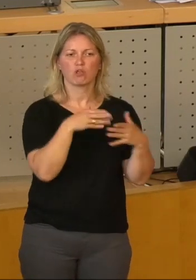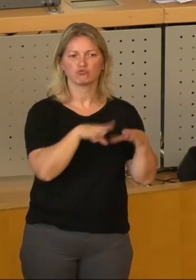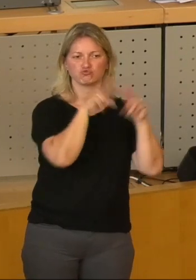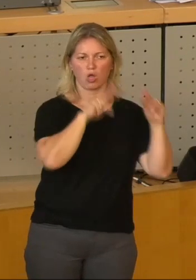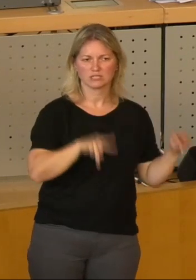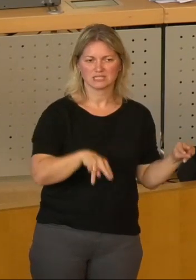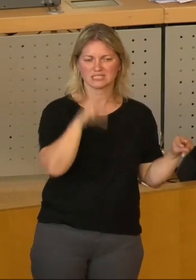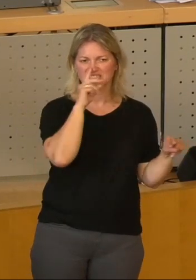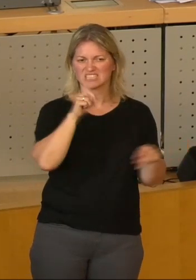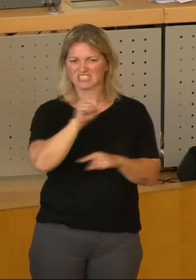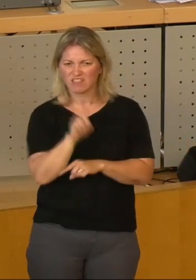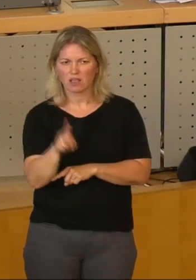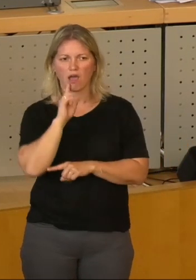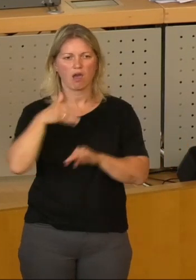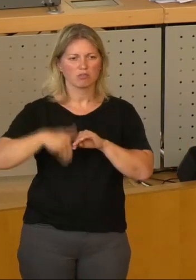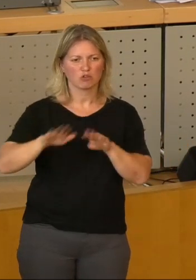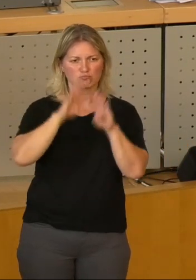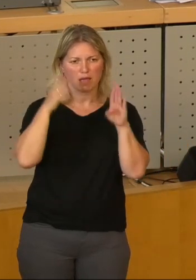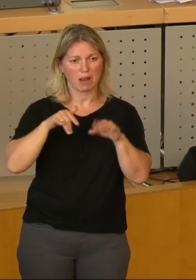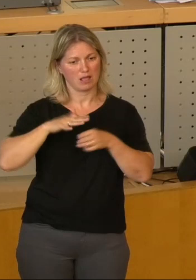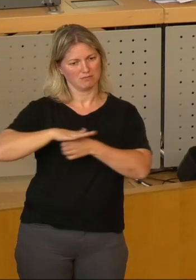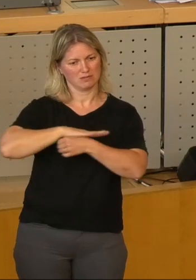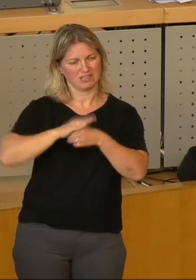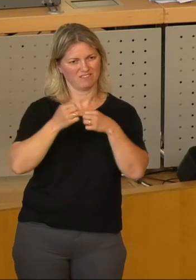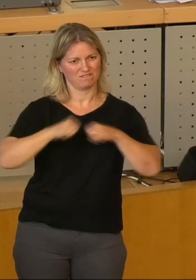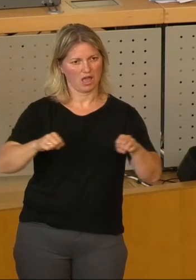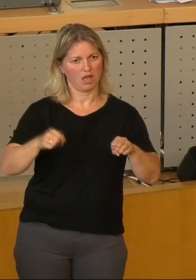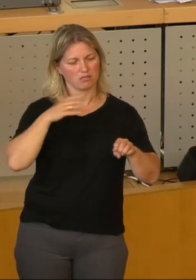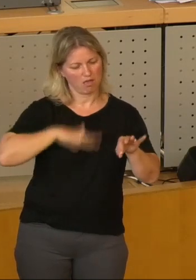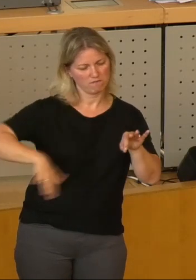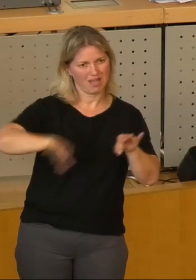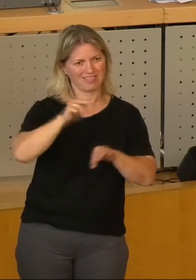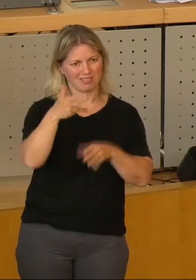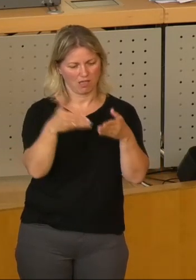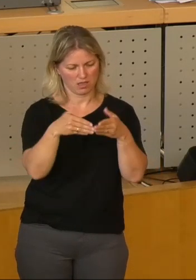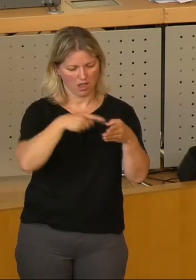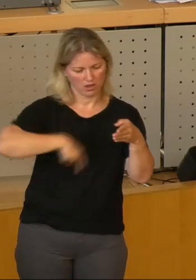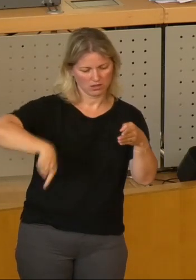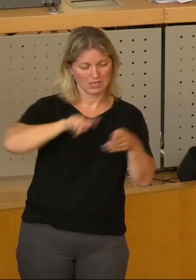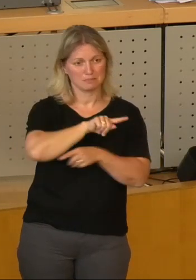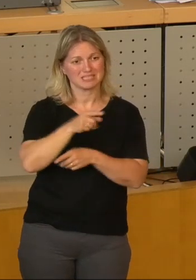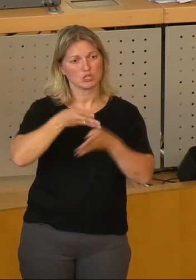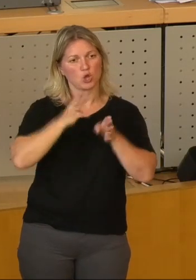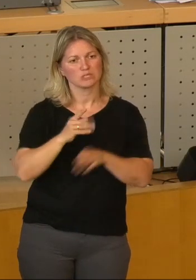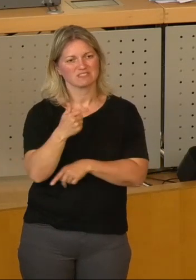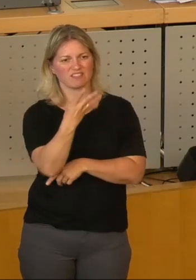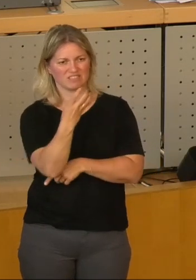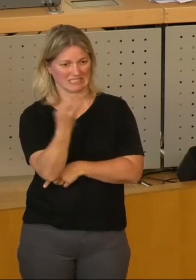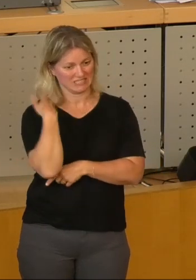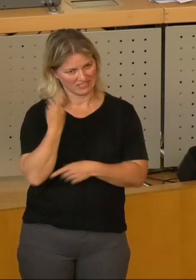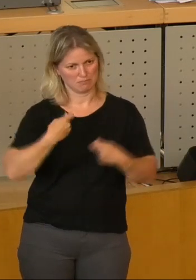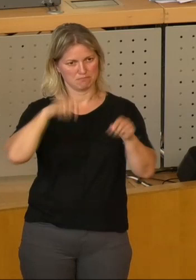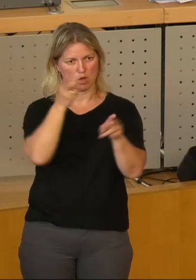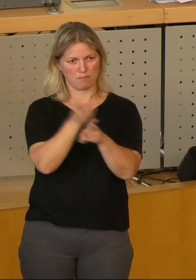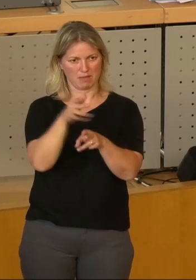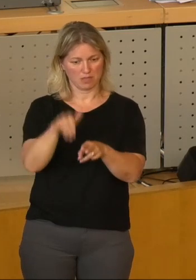Zwinger und Taschenberg-Palais befindet. Es ist eine dreieckische Fläche, die bis 1942 bebaut war. Es